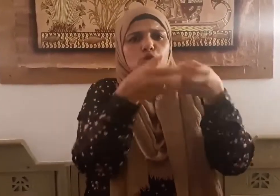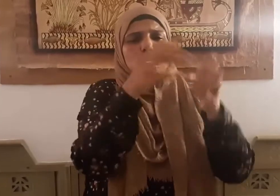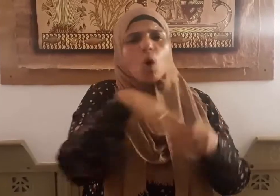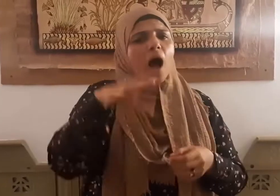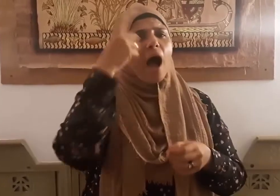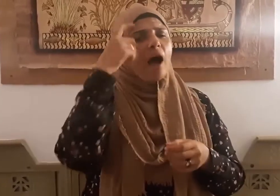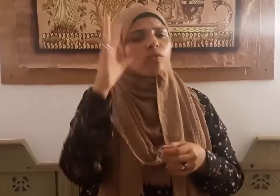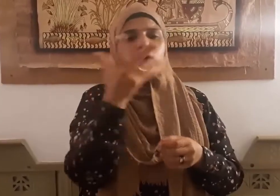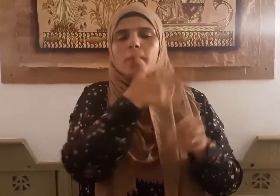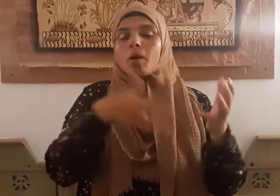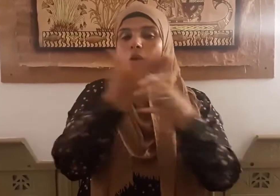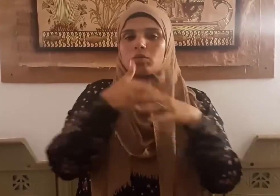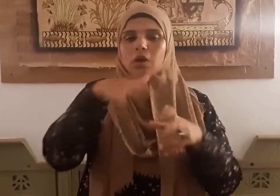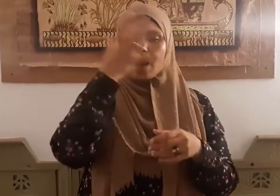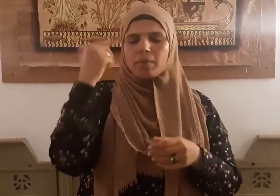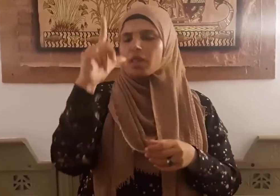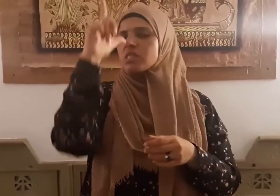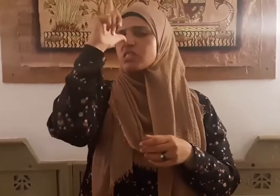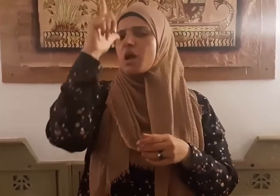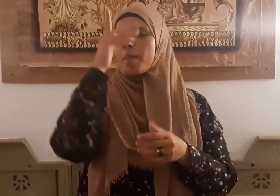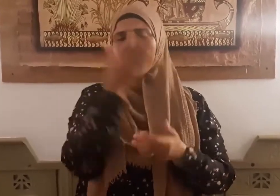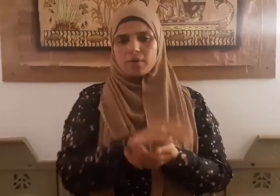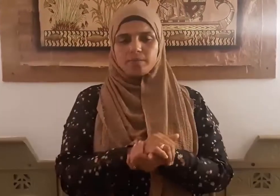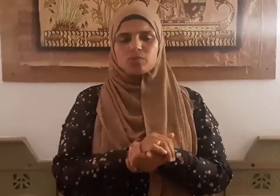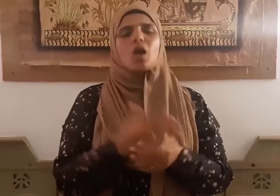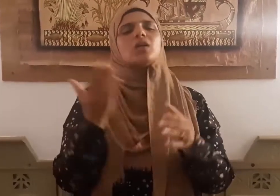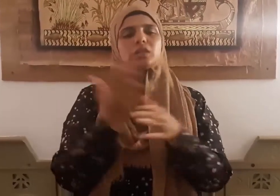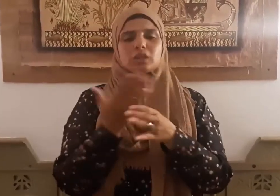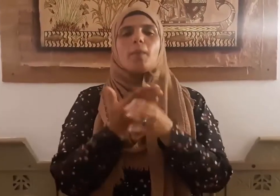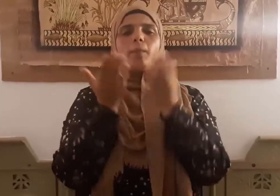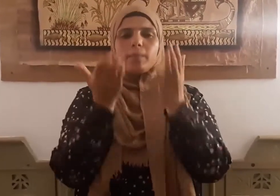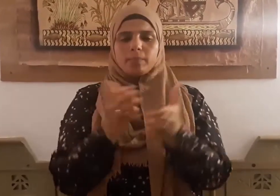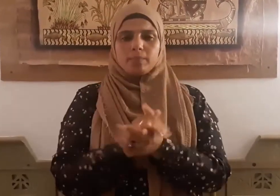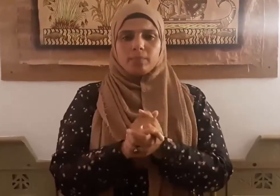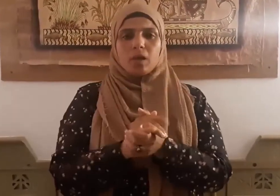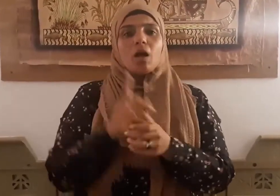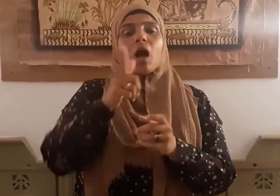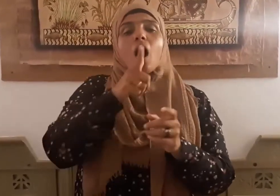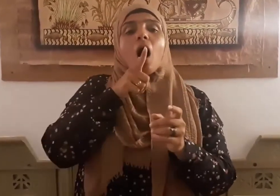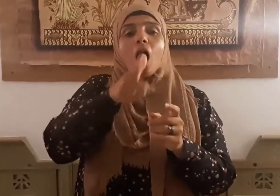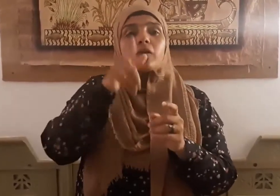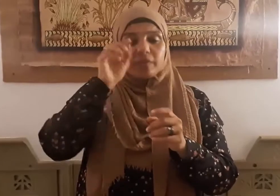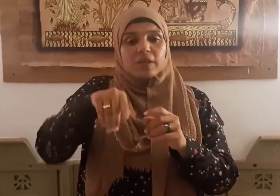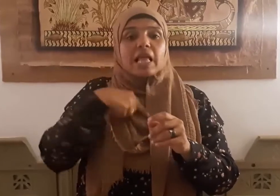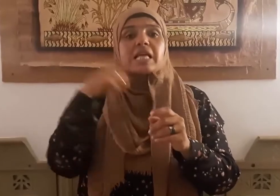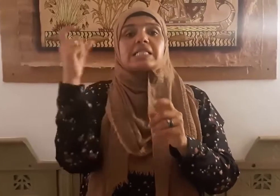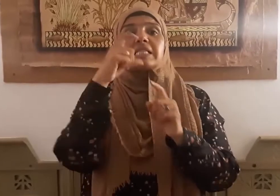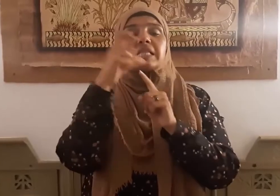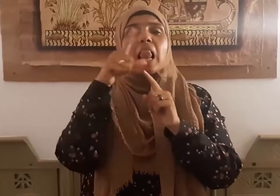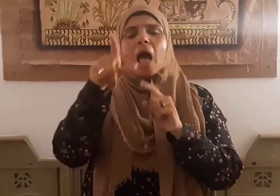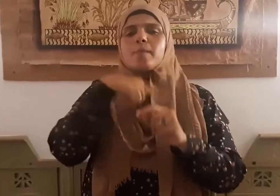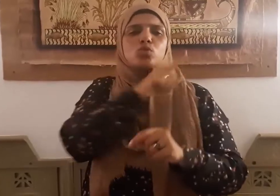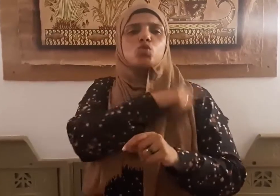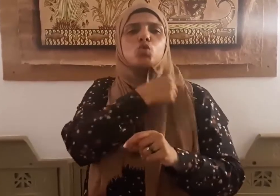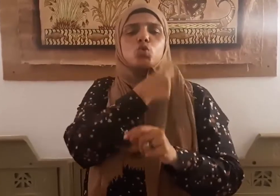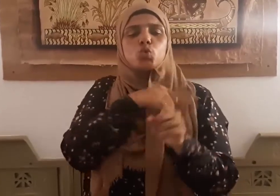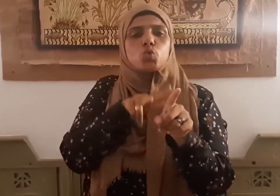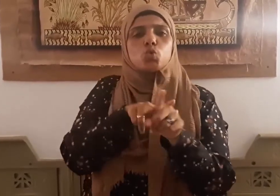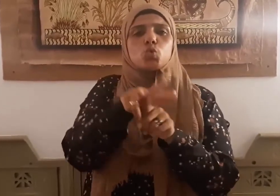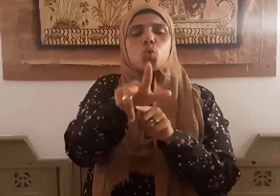تستكبرون ولذلك حذر الإسلام من سوء عاقبة الكبر